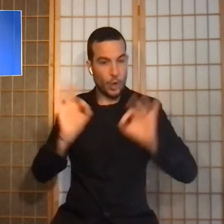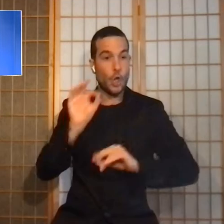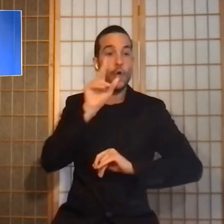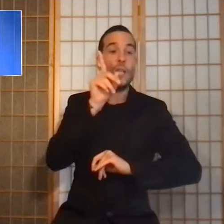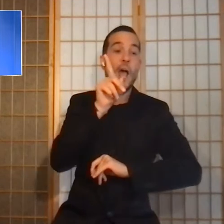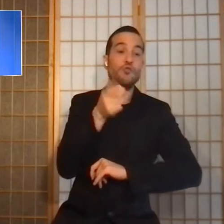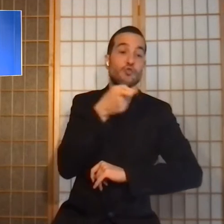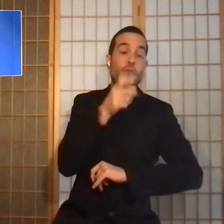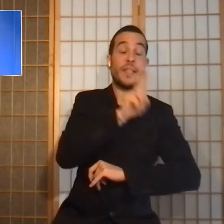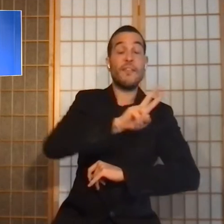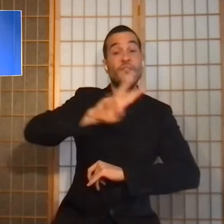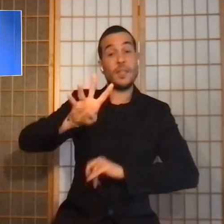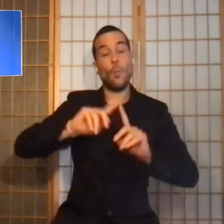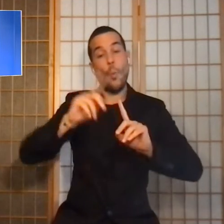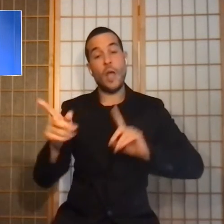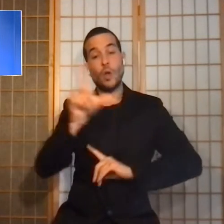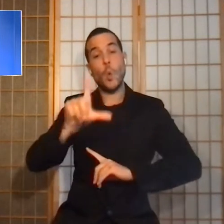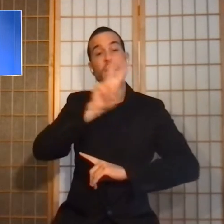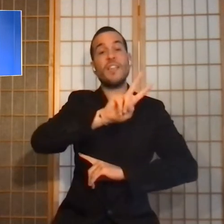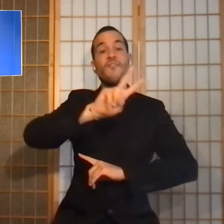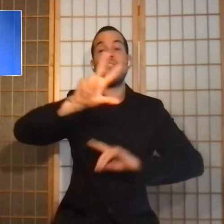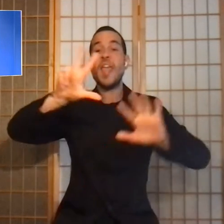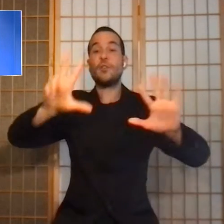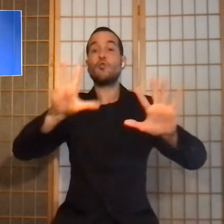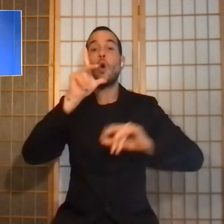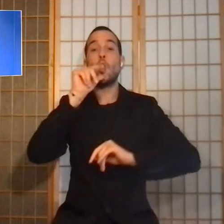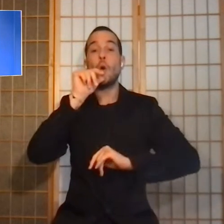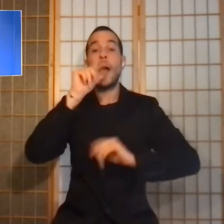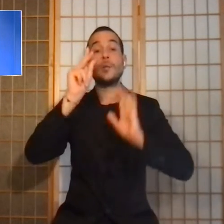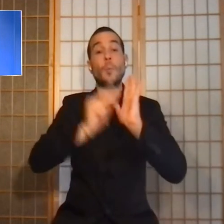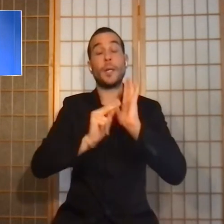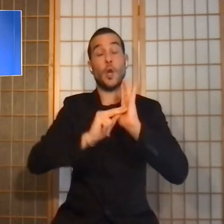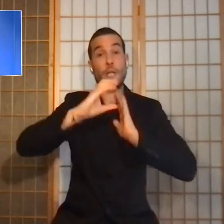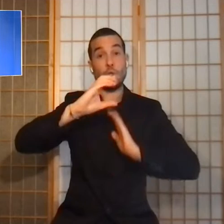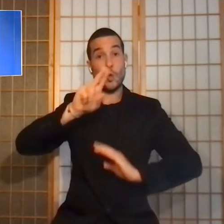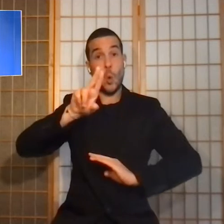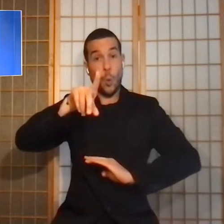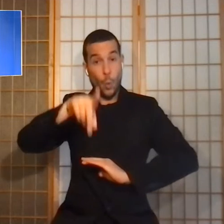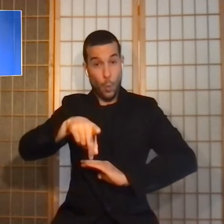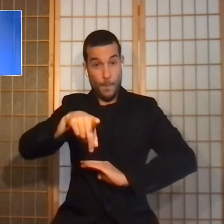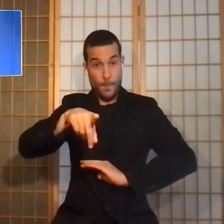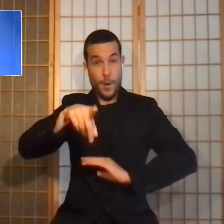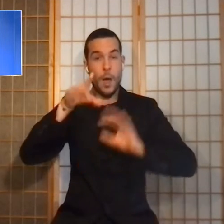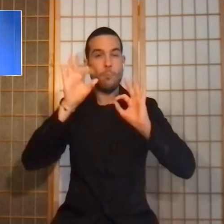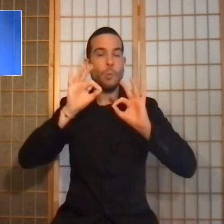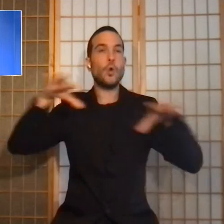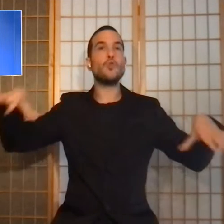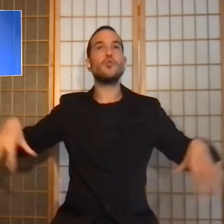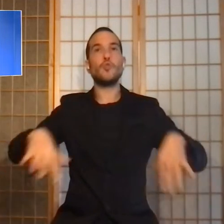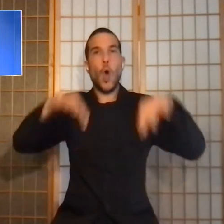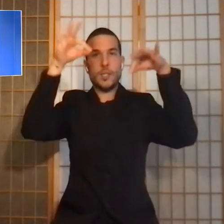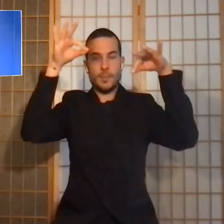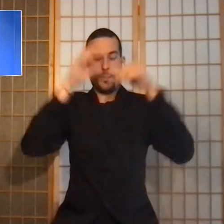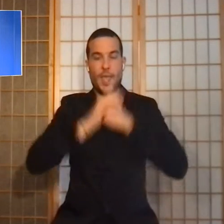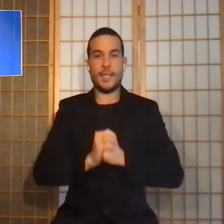lunedì 28 marzo, le prenotazioni CUP saranno quindi sospese e per